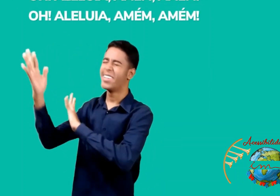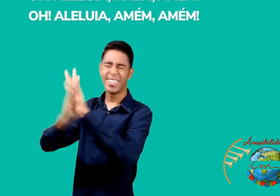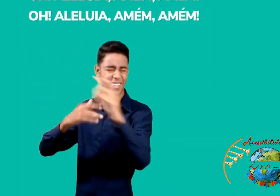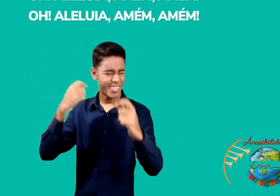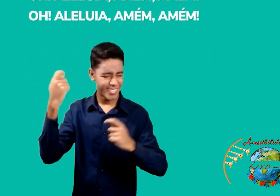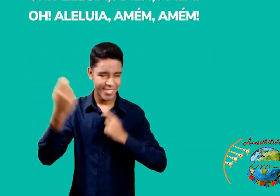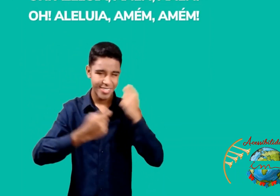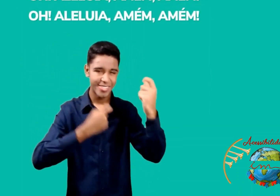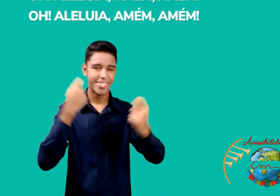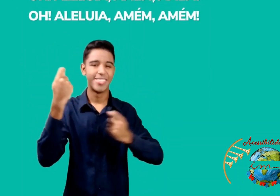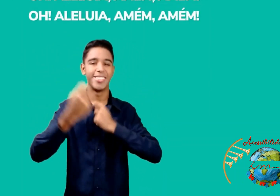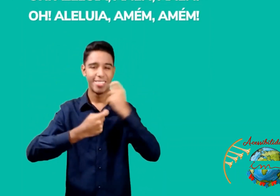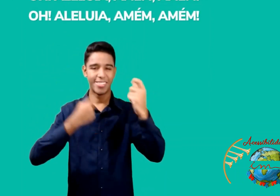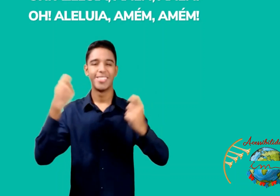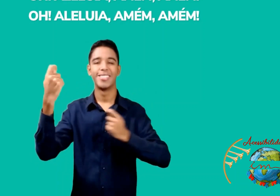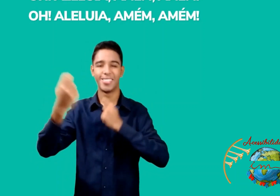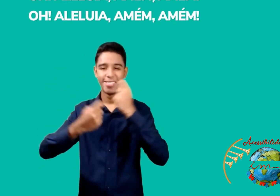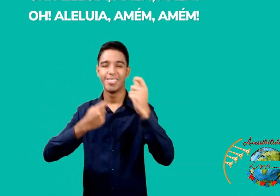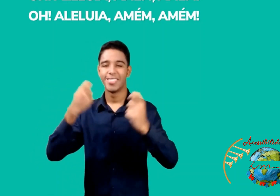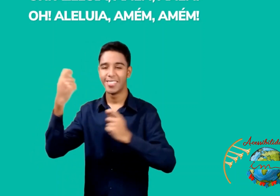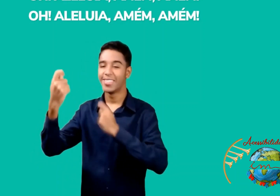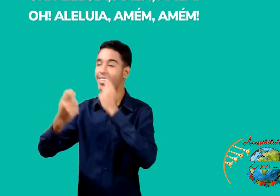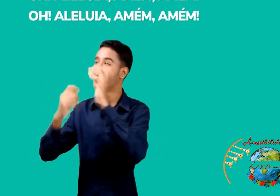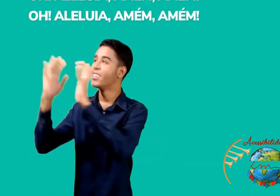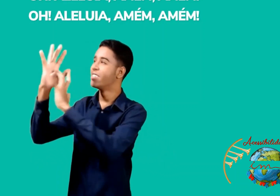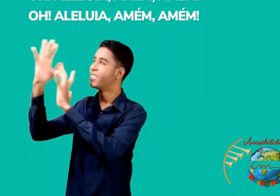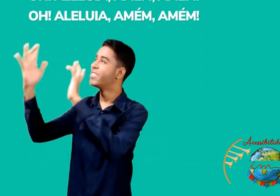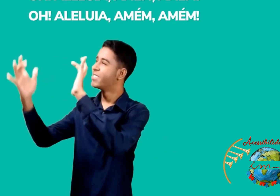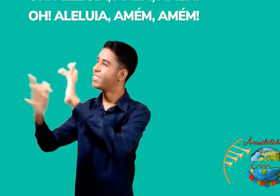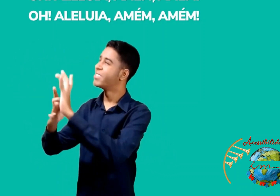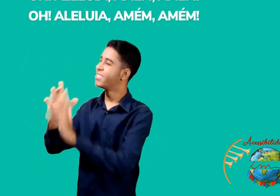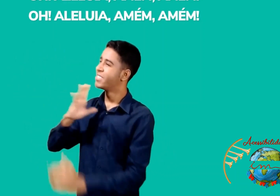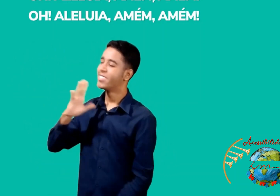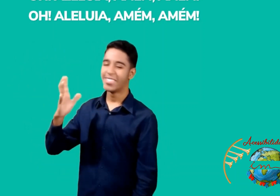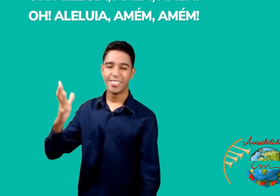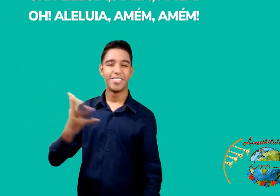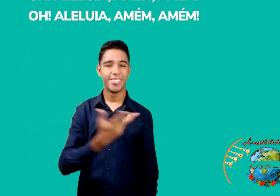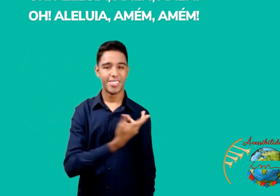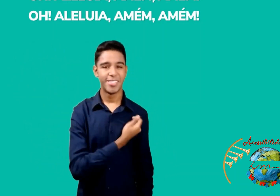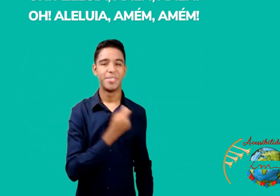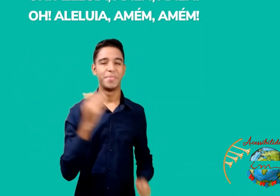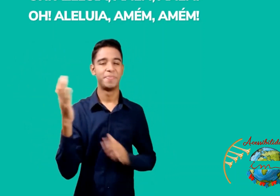Oh aleluia Amém, amém, amém